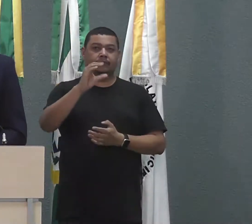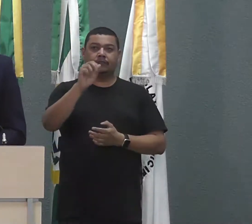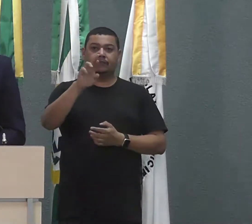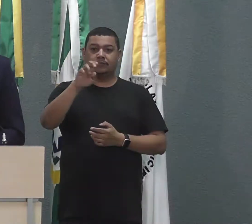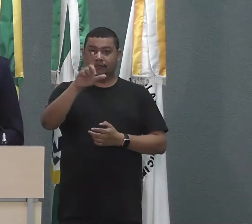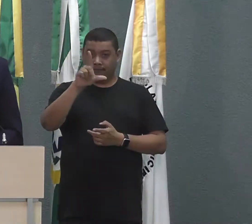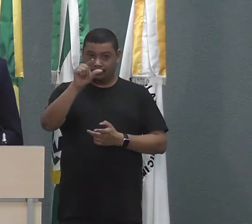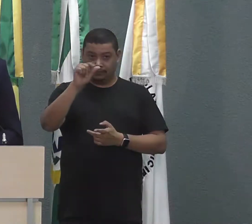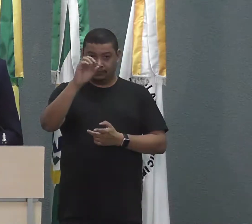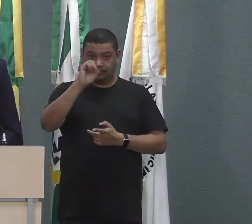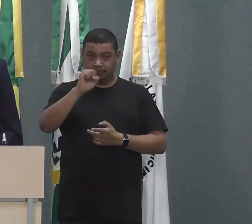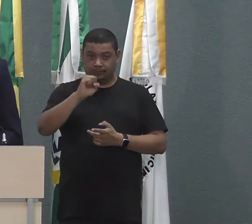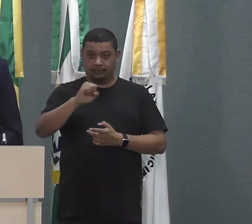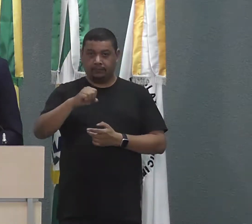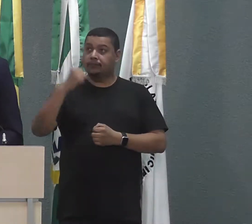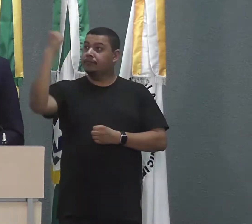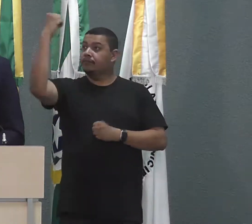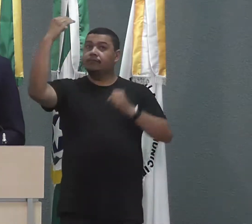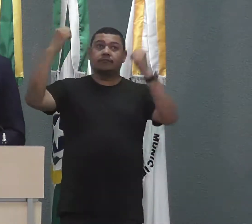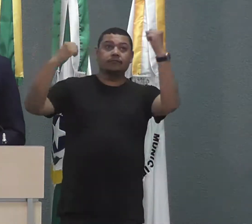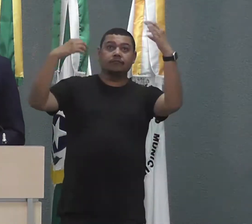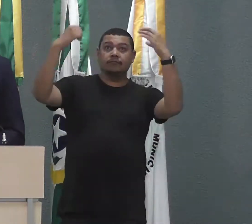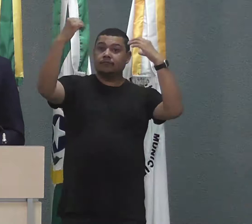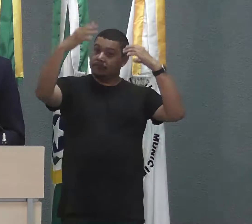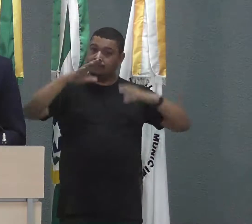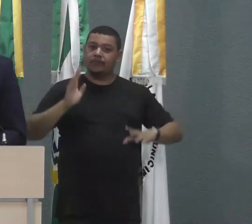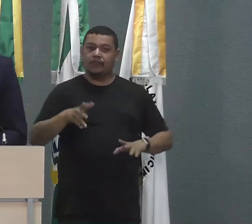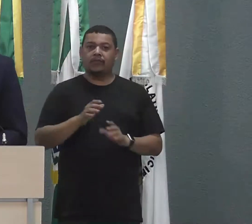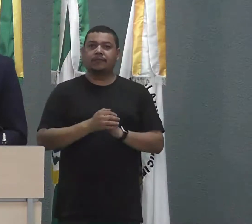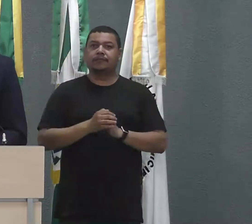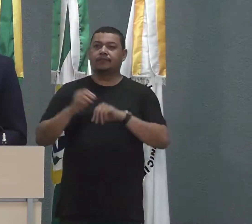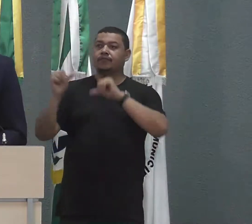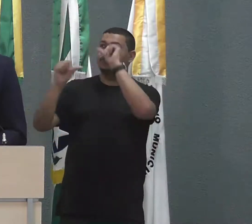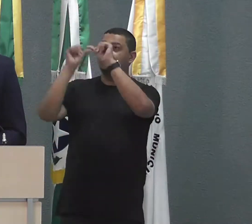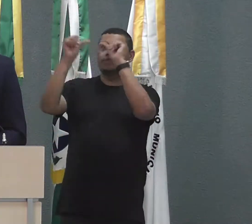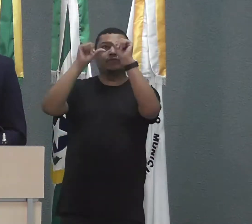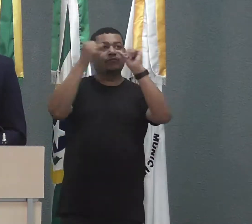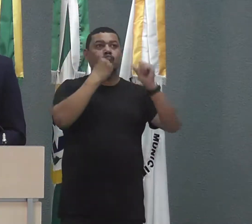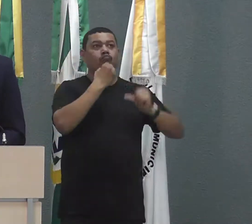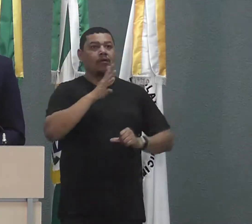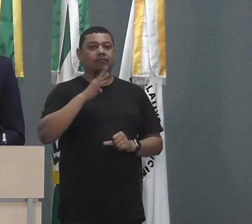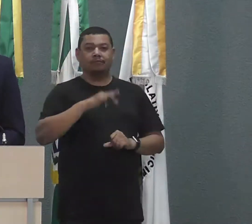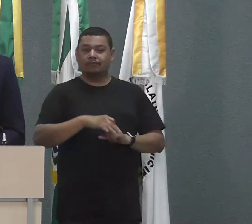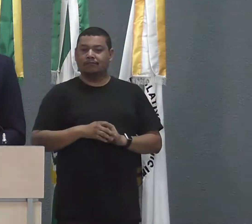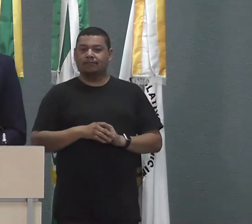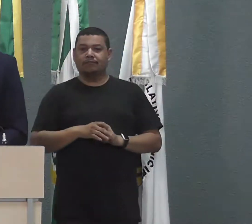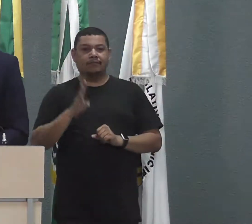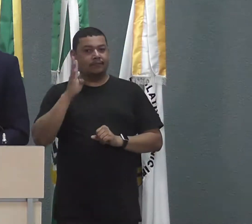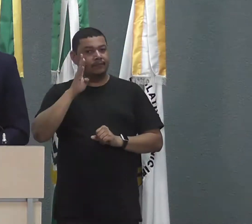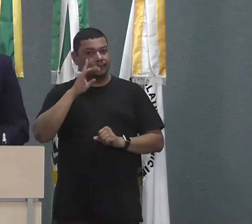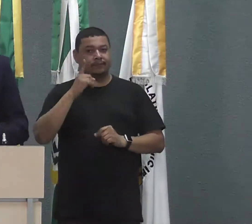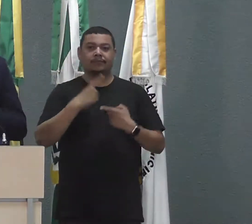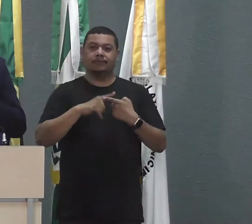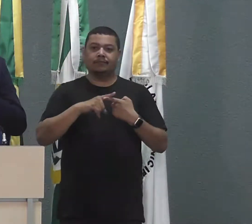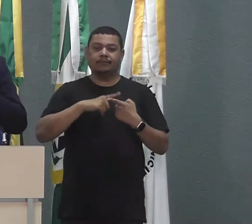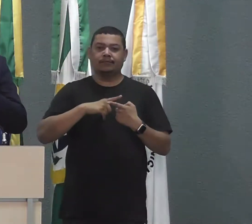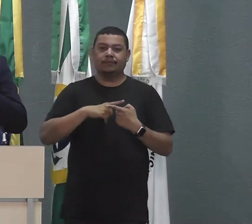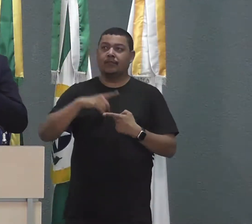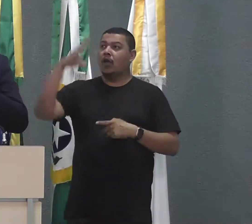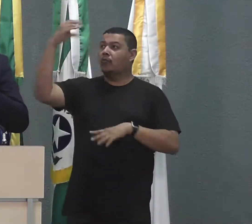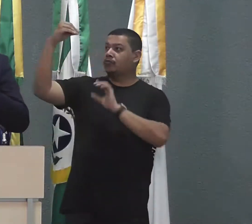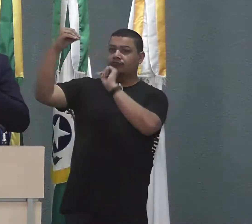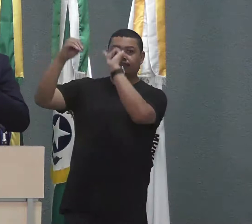com a equipe de iluminação pública, fui lá fazer um trabalho bacana, umas trocas de lâmpada que estavam queimadas.